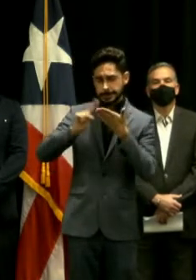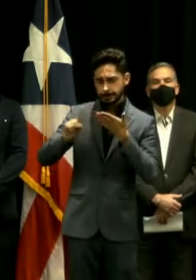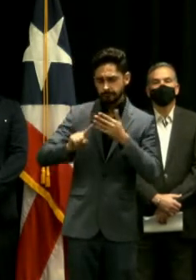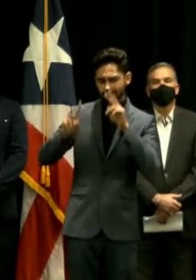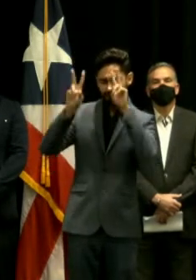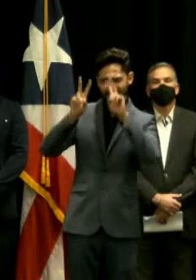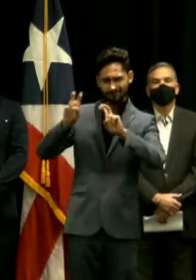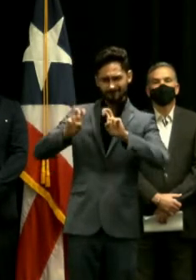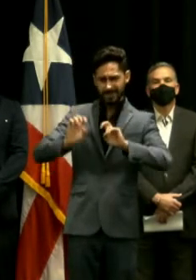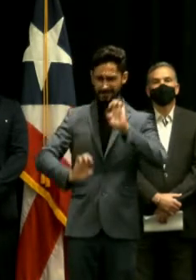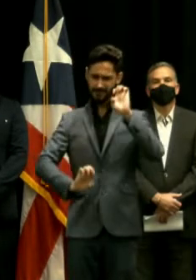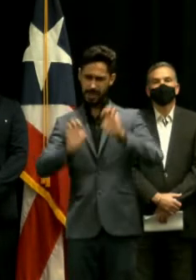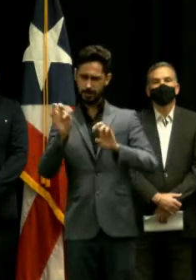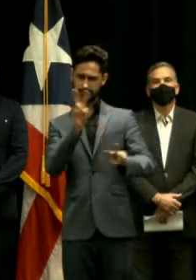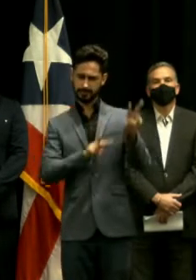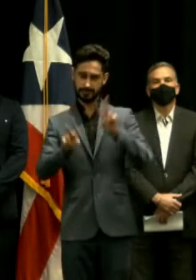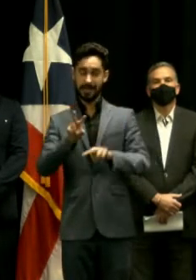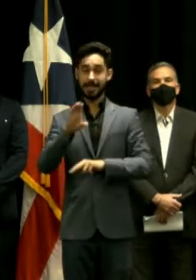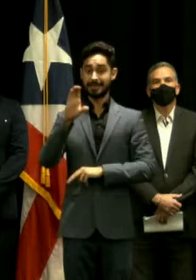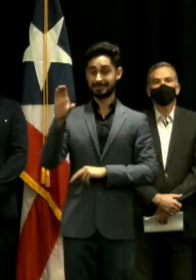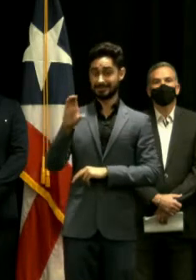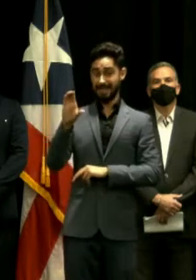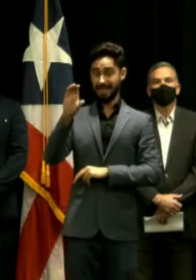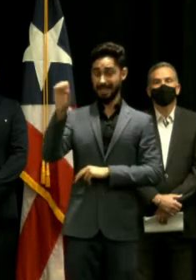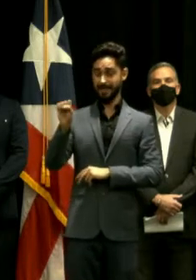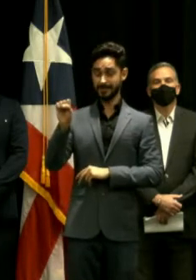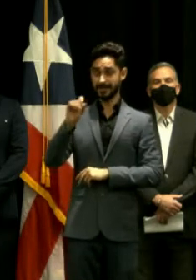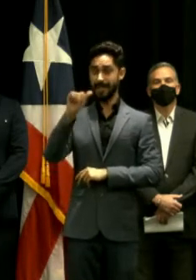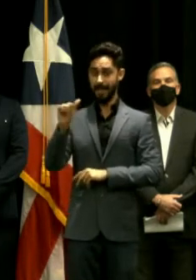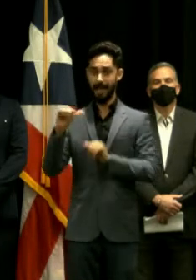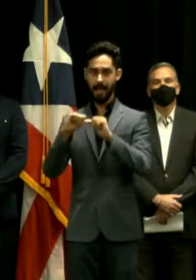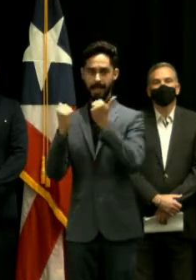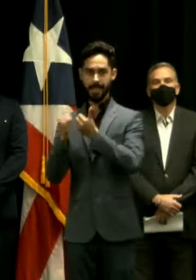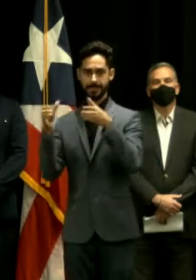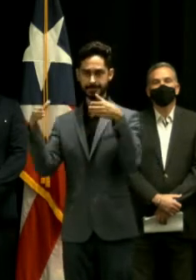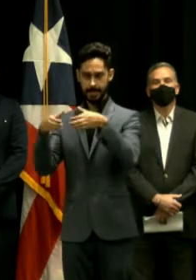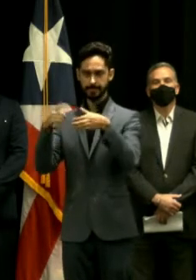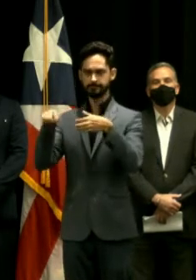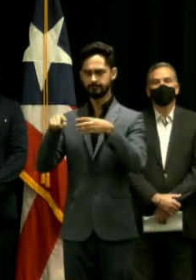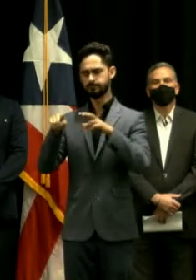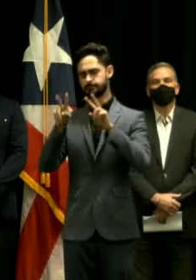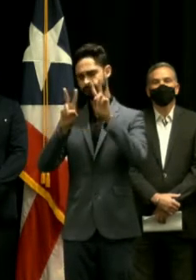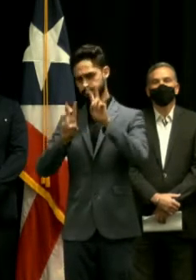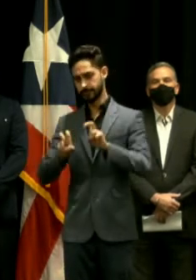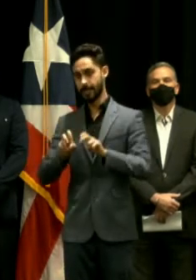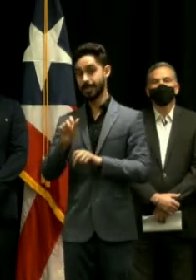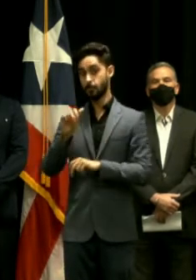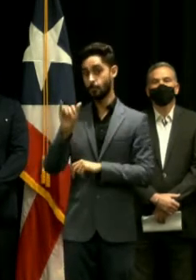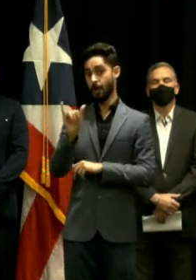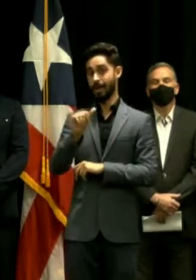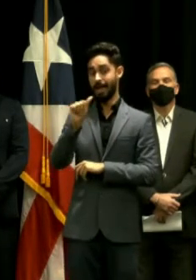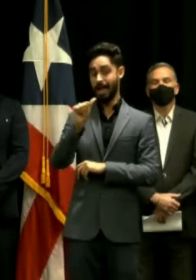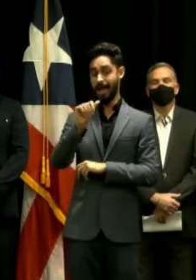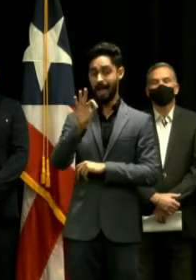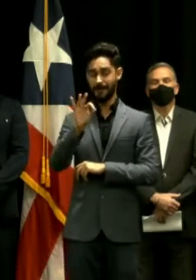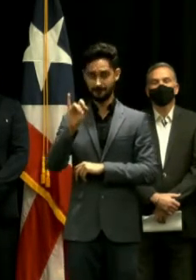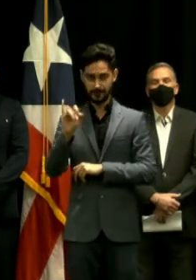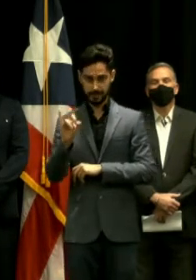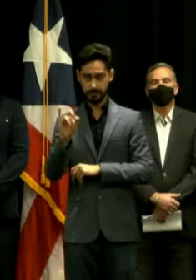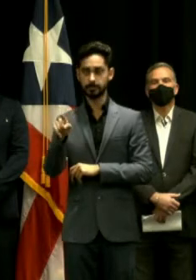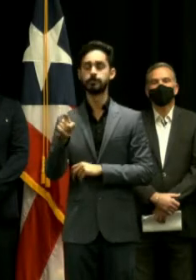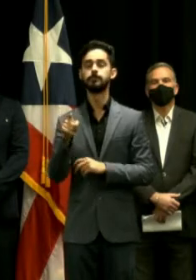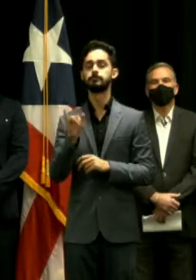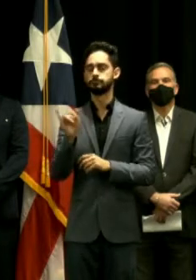de la firma CSA y el equipo de AFI que están asistiendo al municipio de